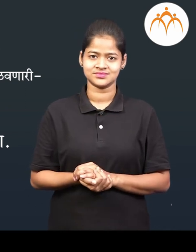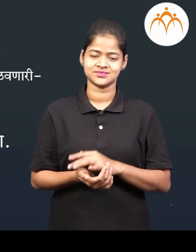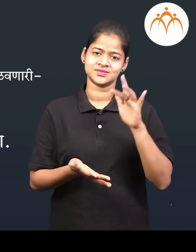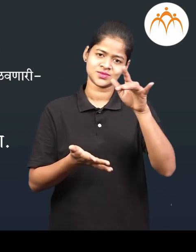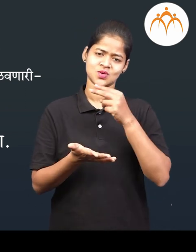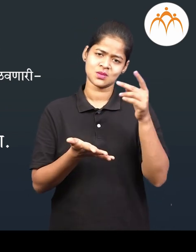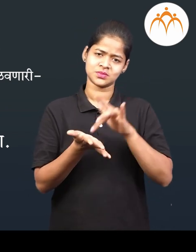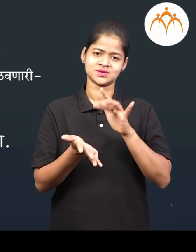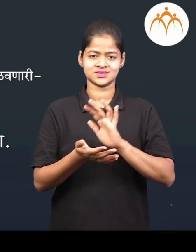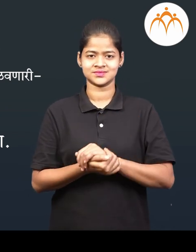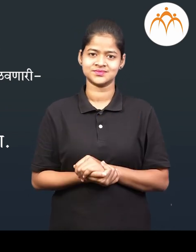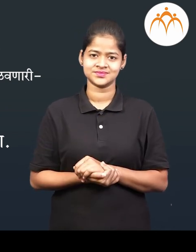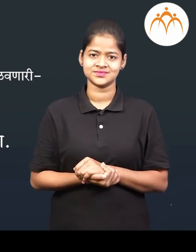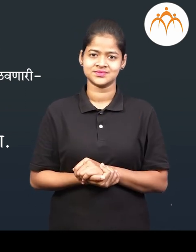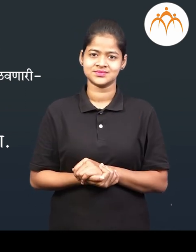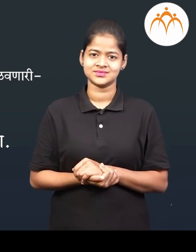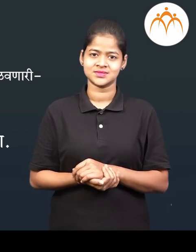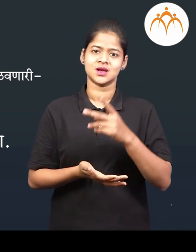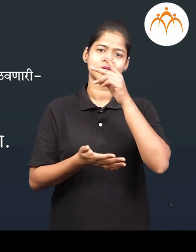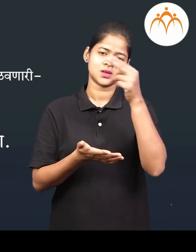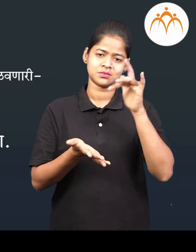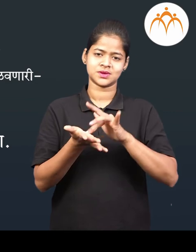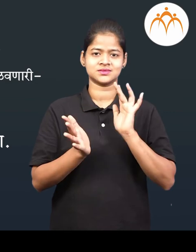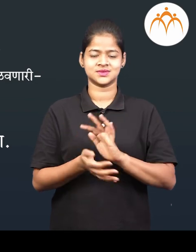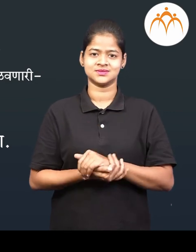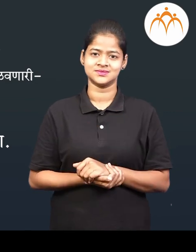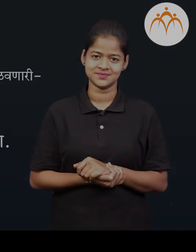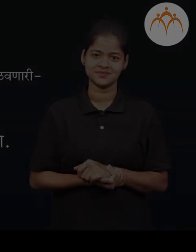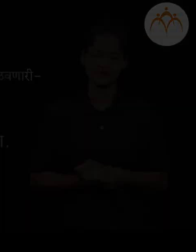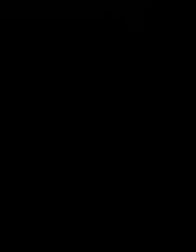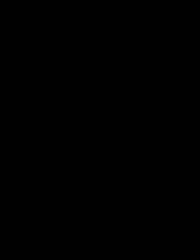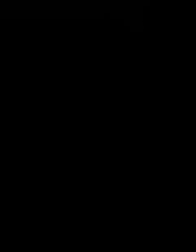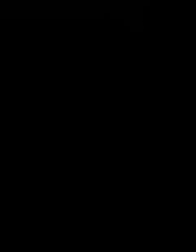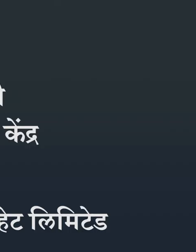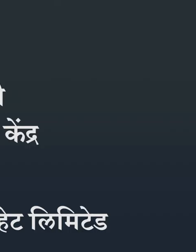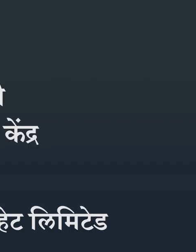मढी, धामन गाव, तले गाव।